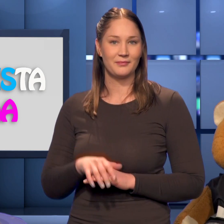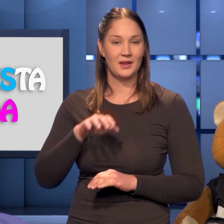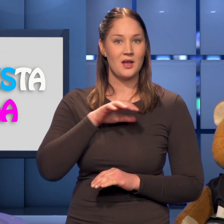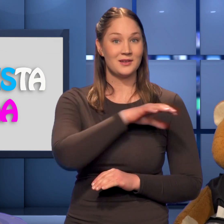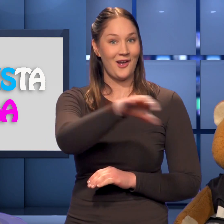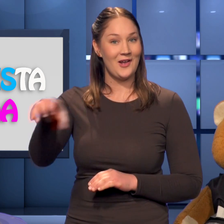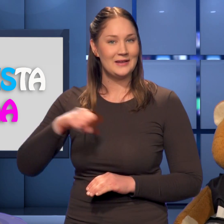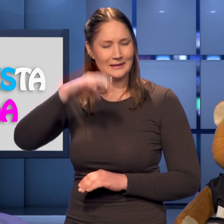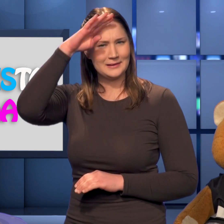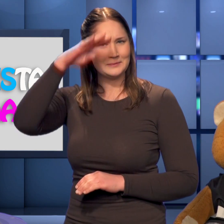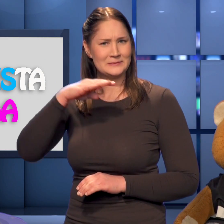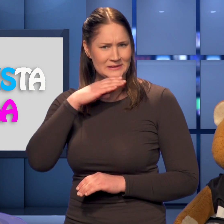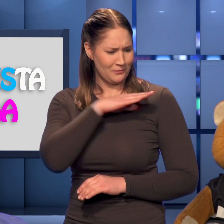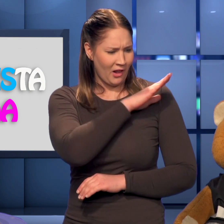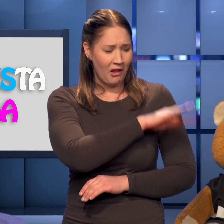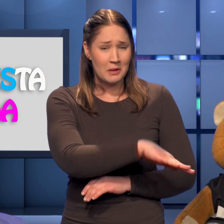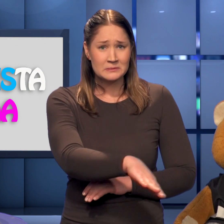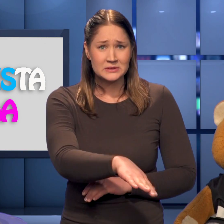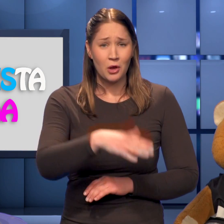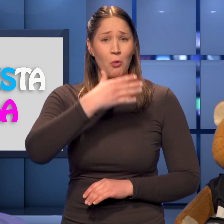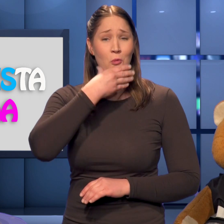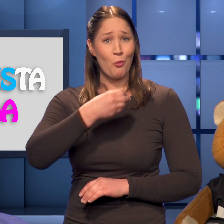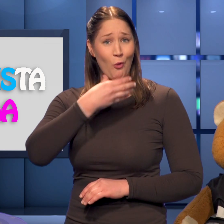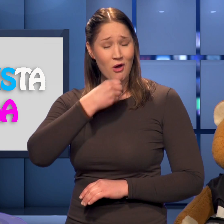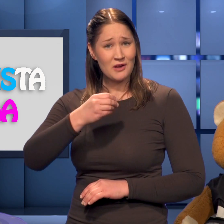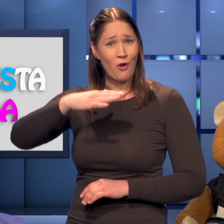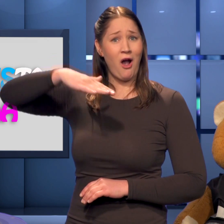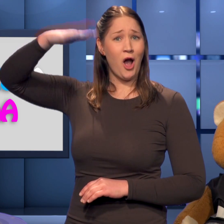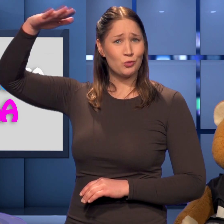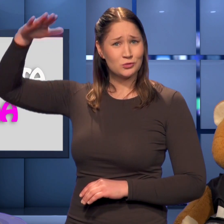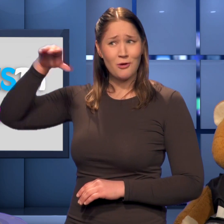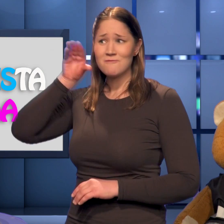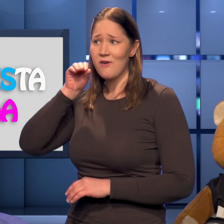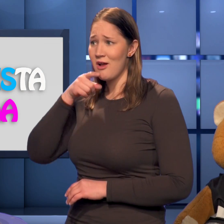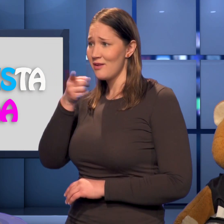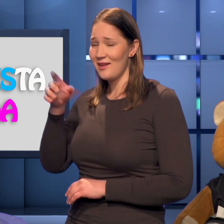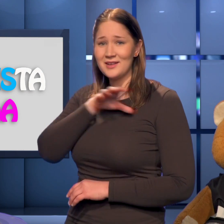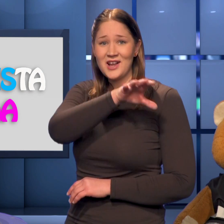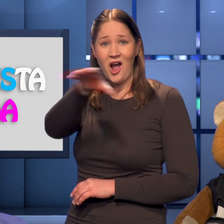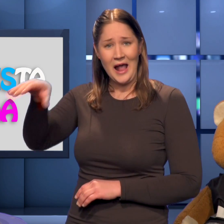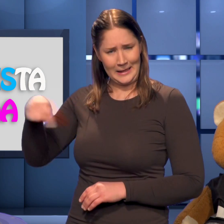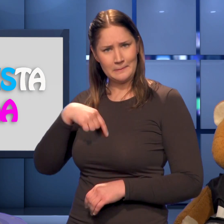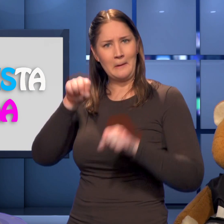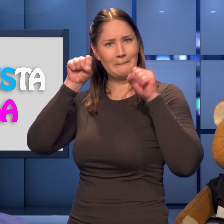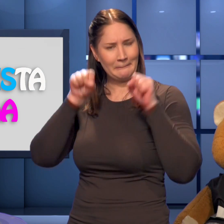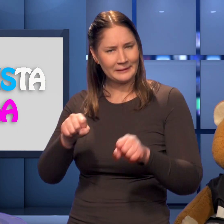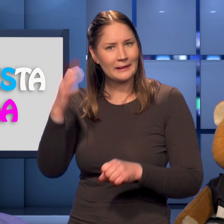Kaikki ihmiset, kuten esimerkiksi lapset, nuoret, aikuiset ja vanhat meidän